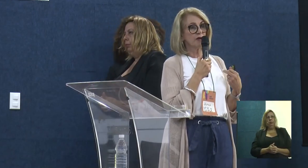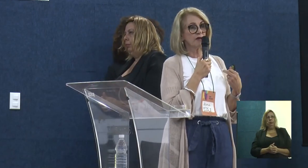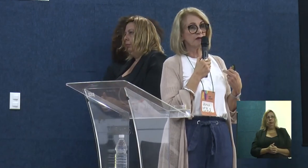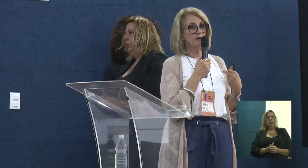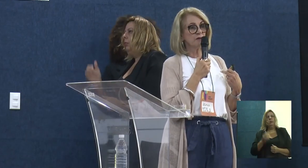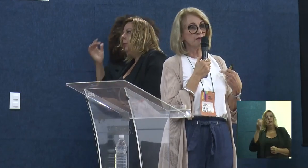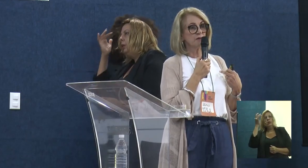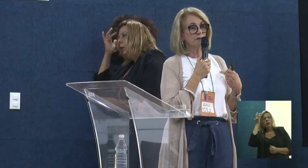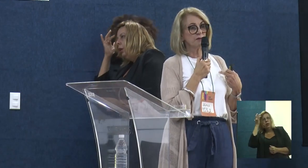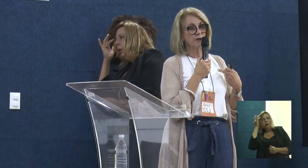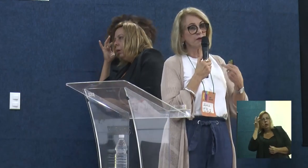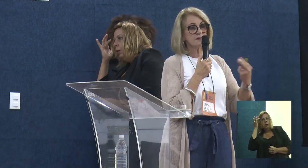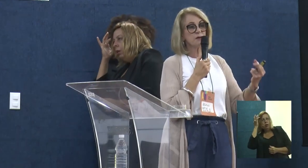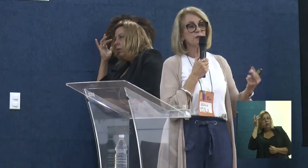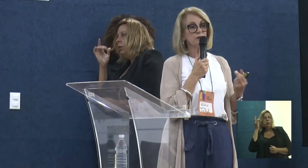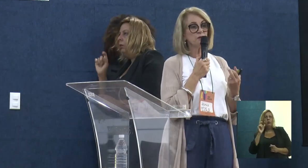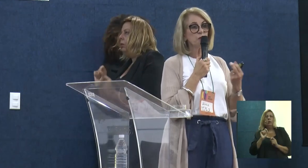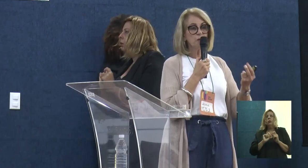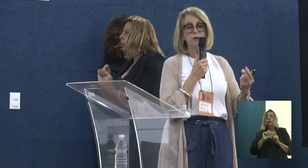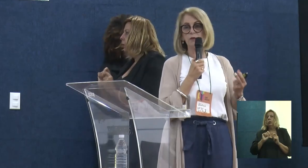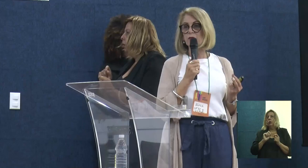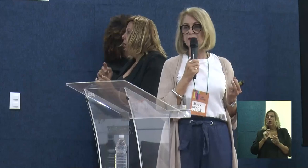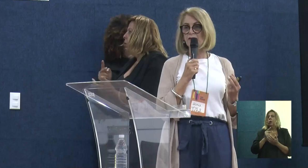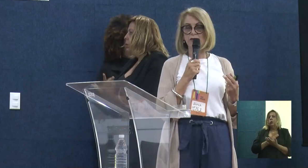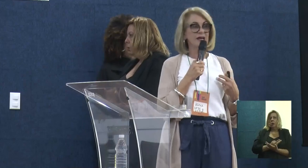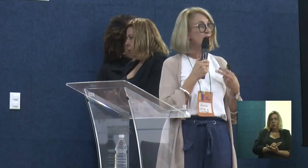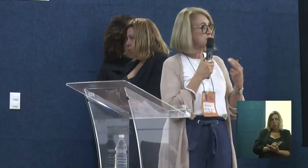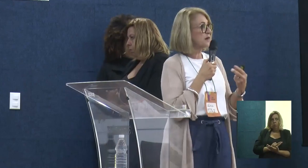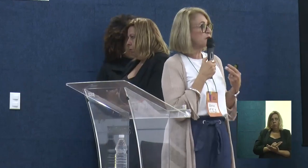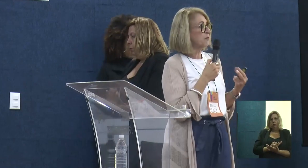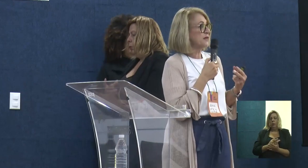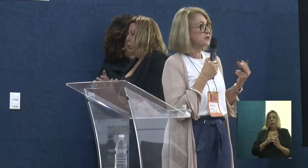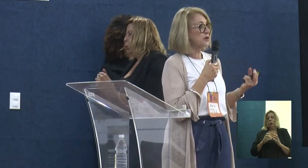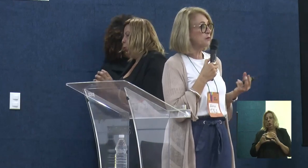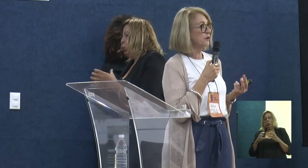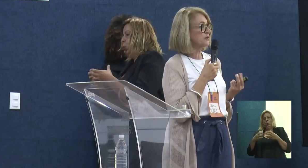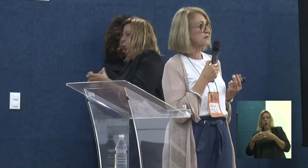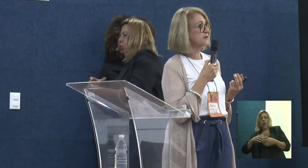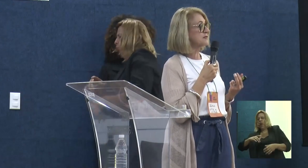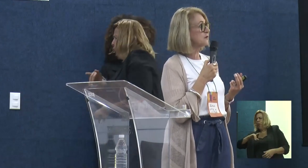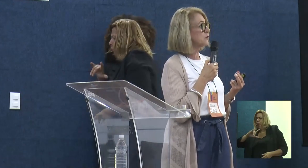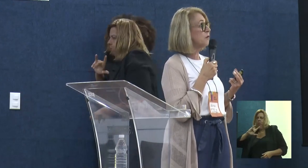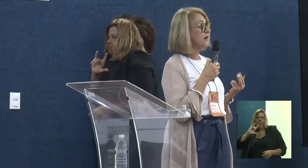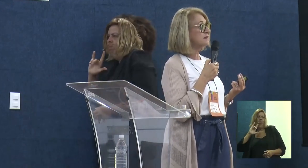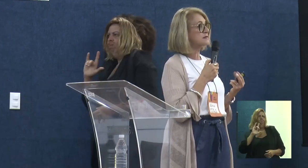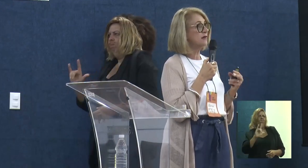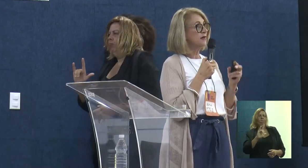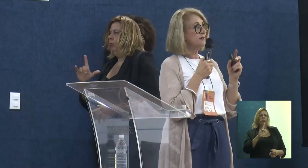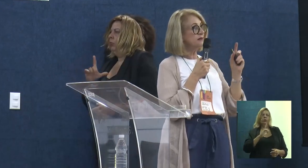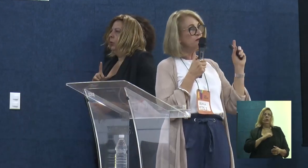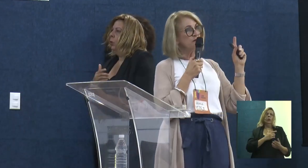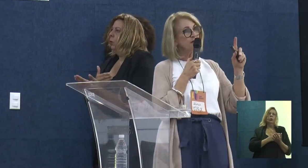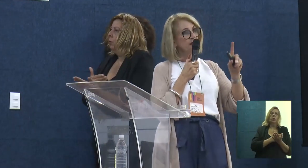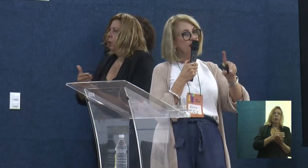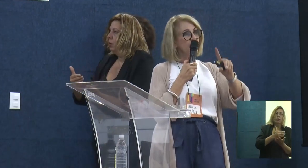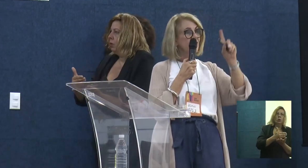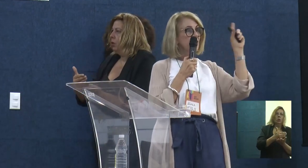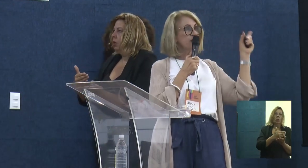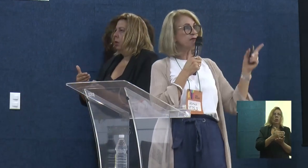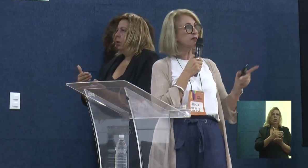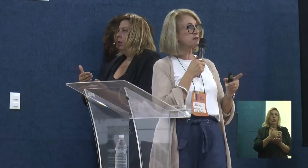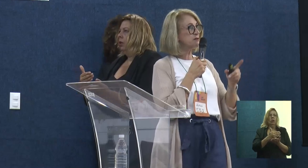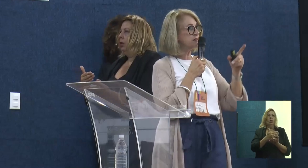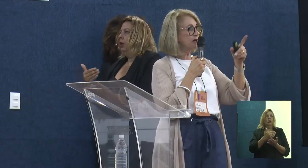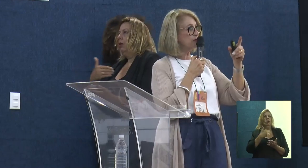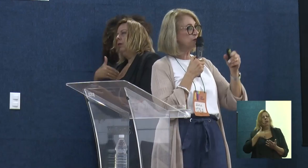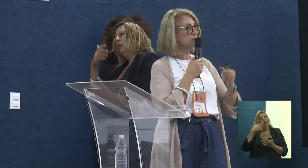acontecido é que quase sempre um grupo com muita vontade, com paixão pelo que está fazendo, começa. Então, vem